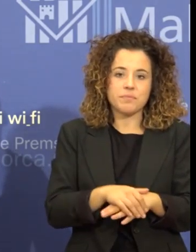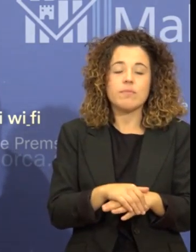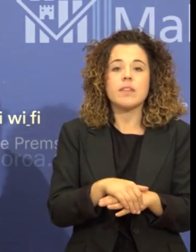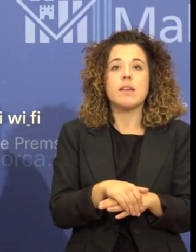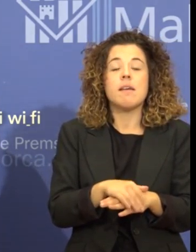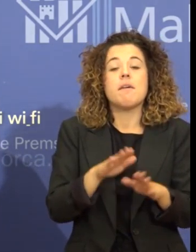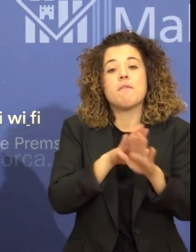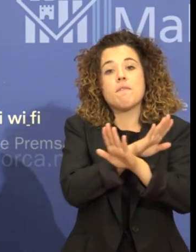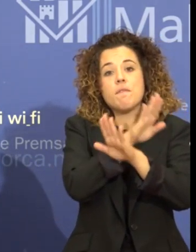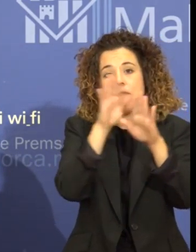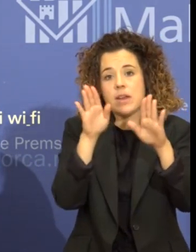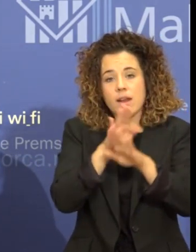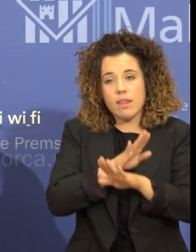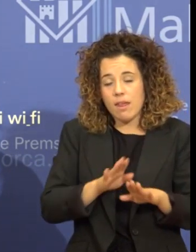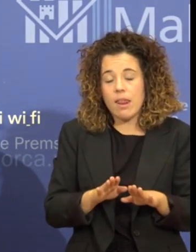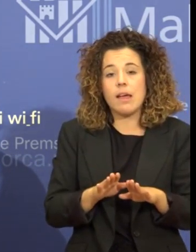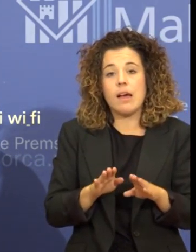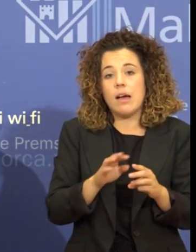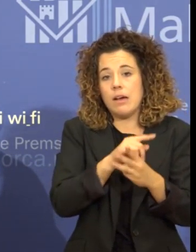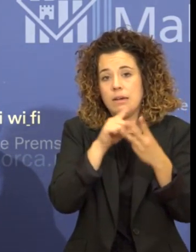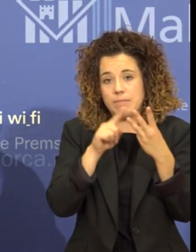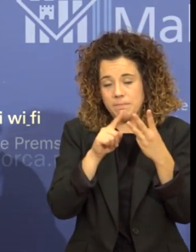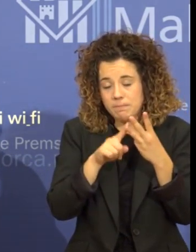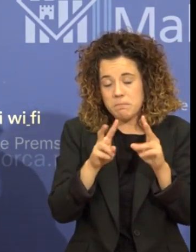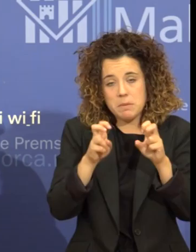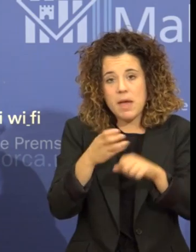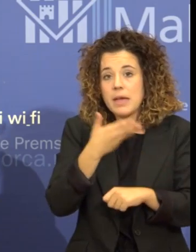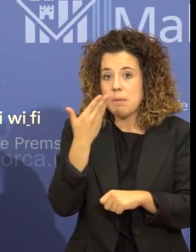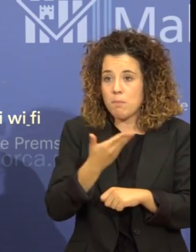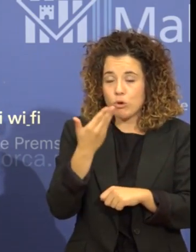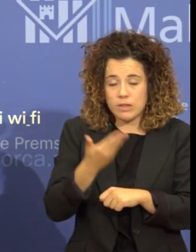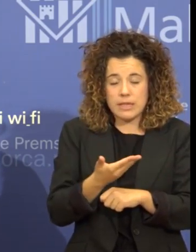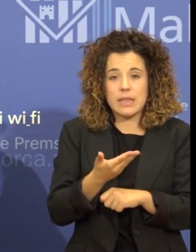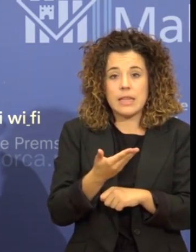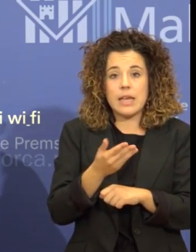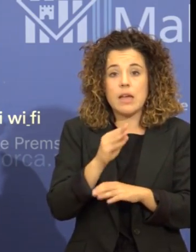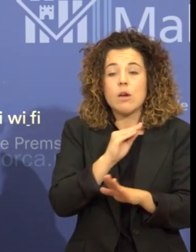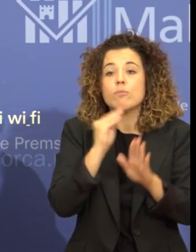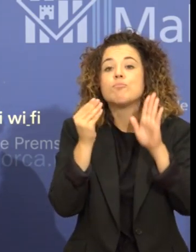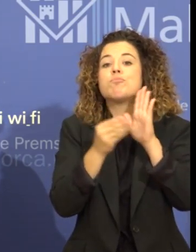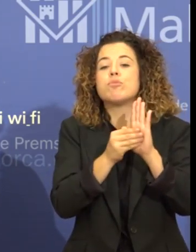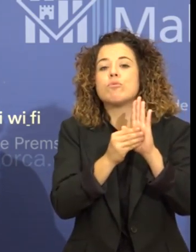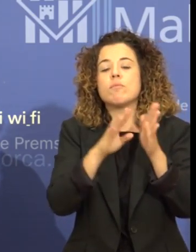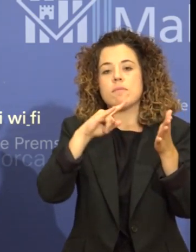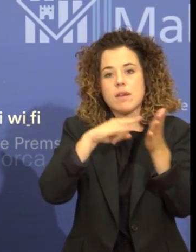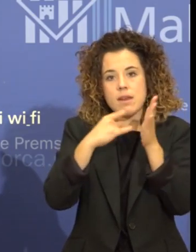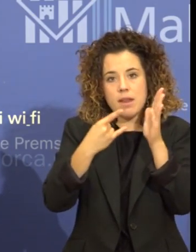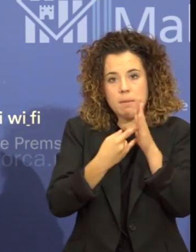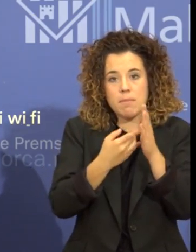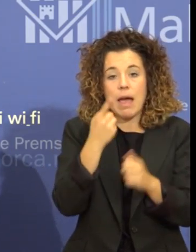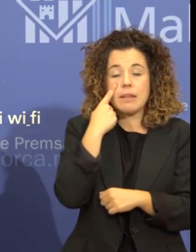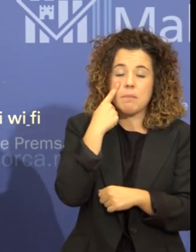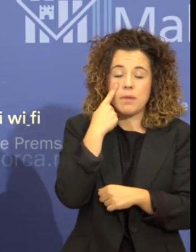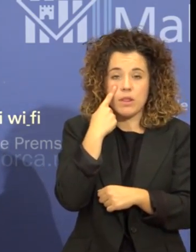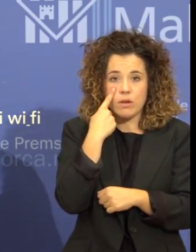Finalment la darrera qüestió important que inclou els pla d'inspeccions és el